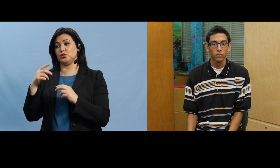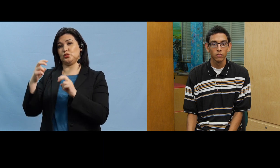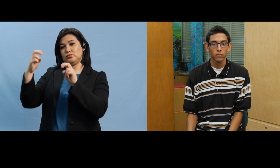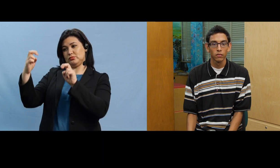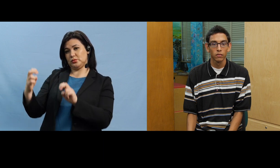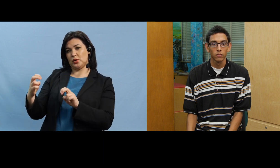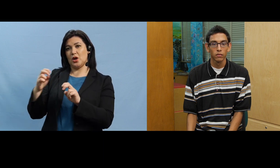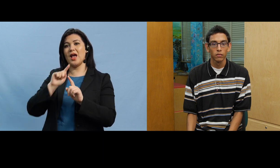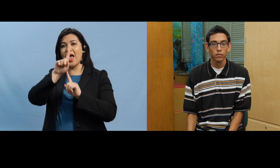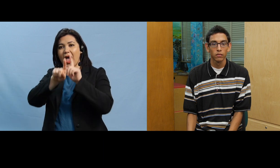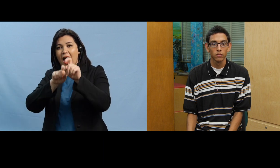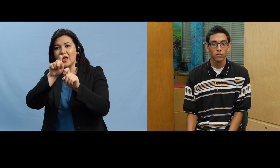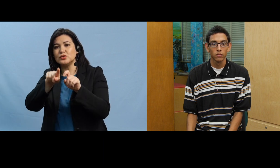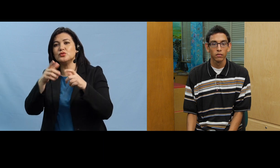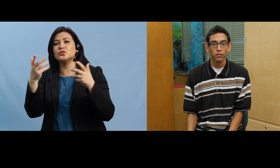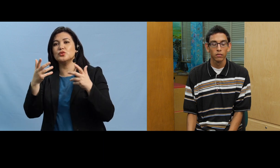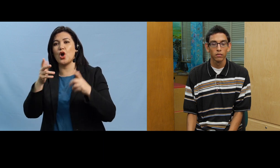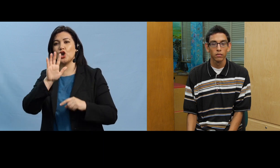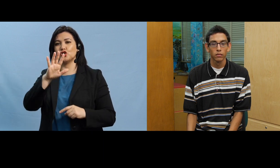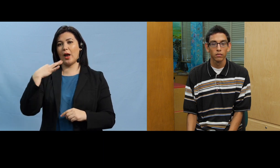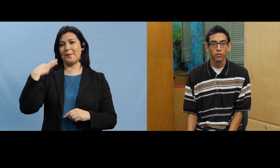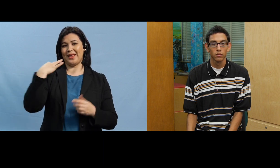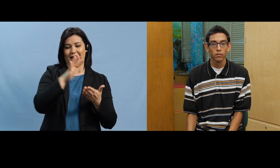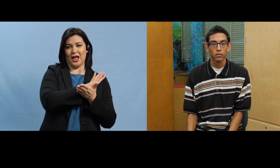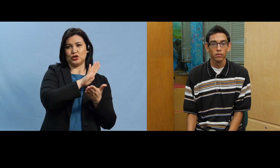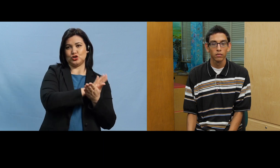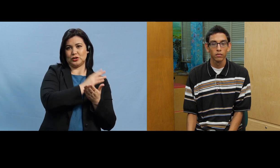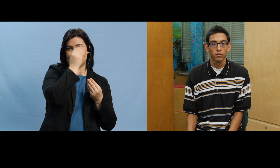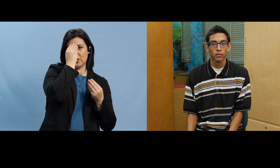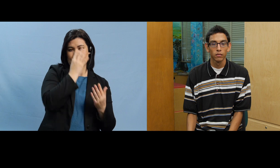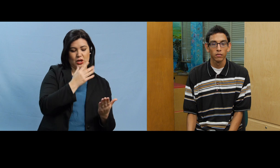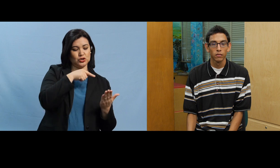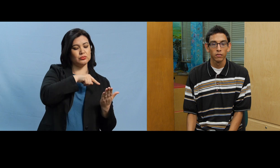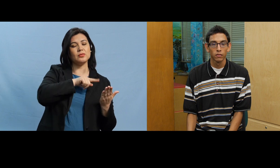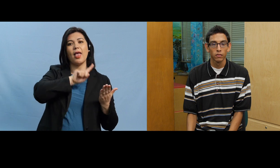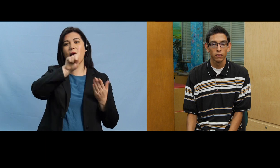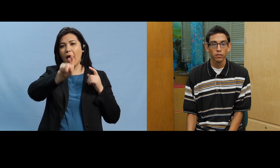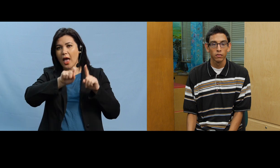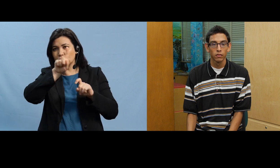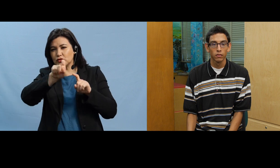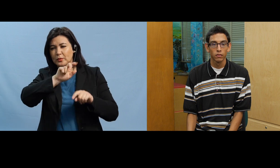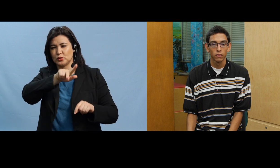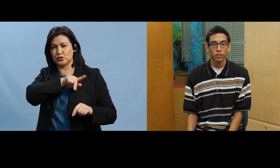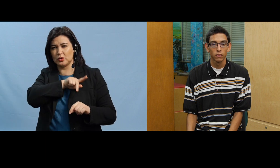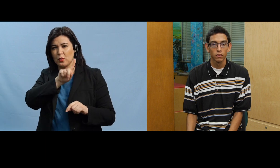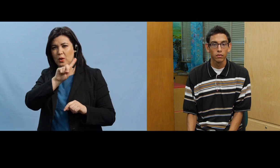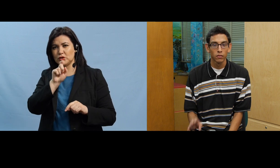en la aplicación y también te va a hacer preguntas de los eeuu de la historia